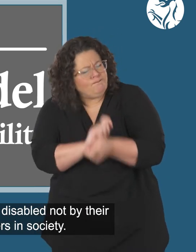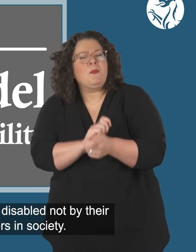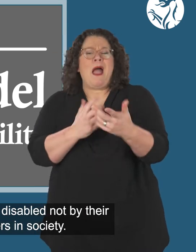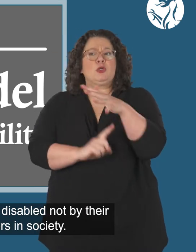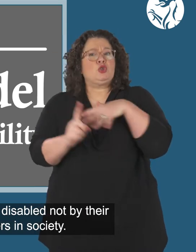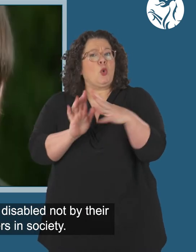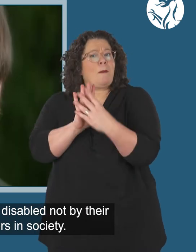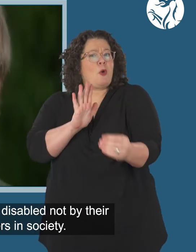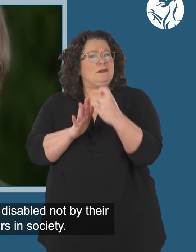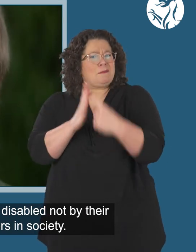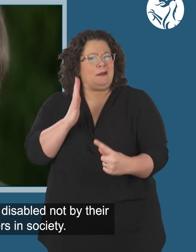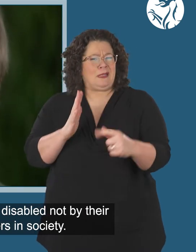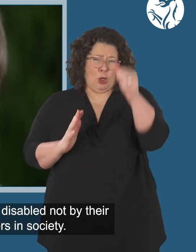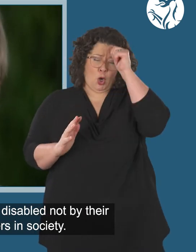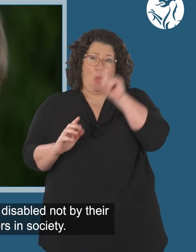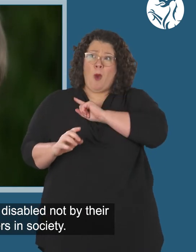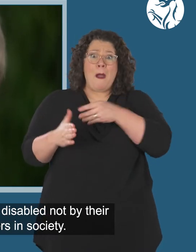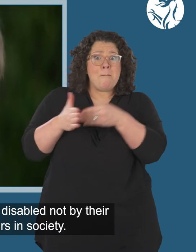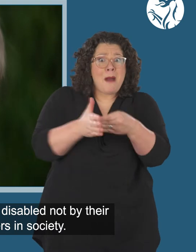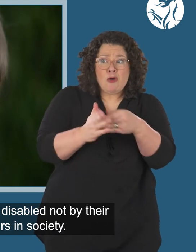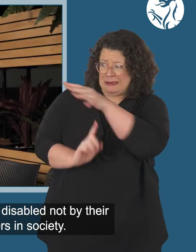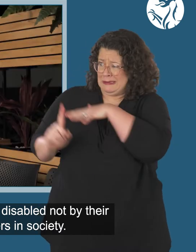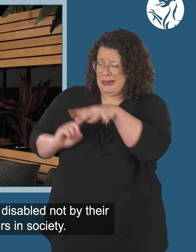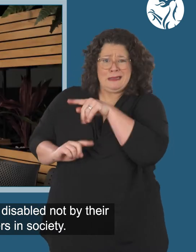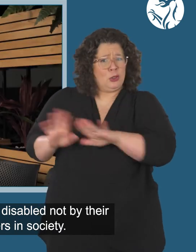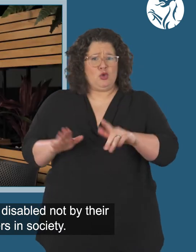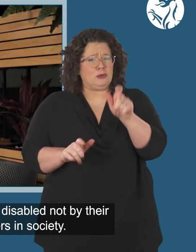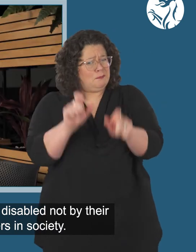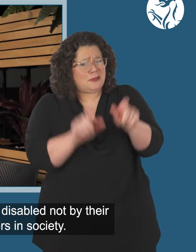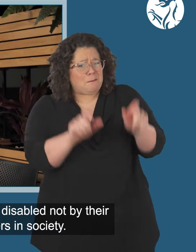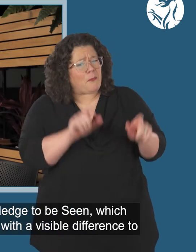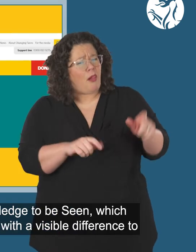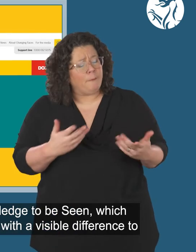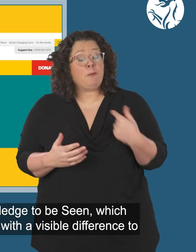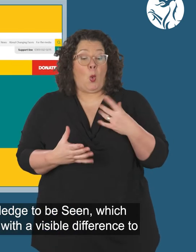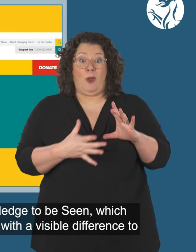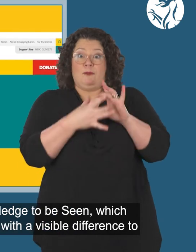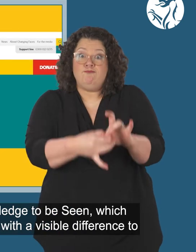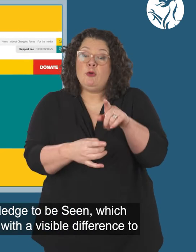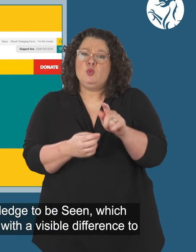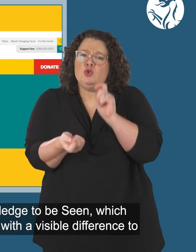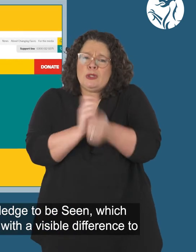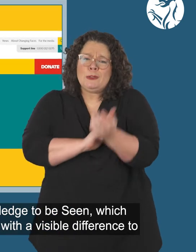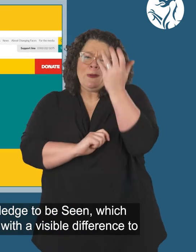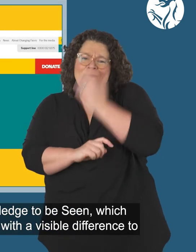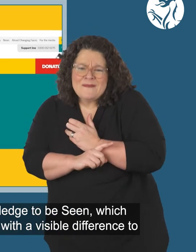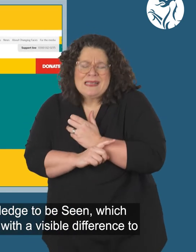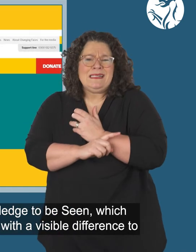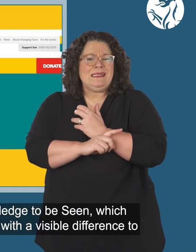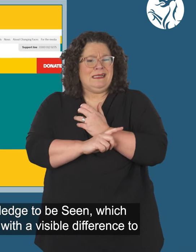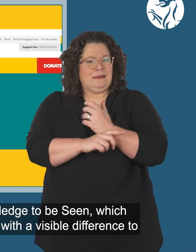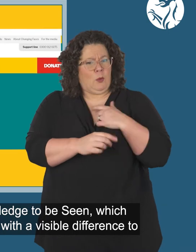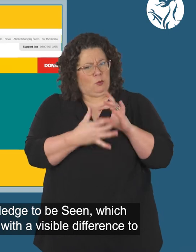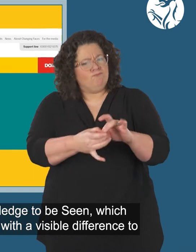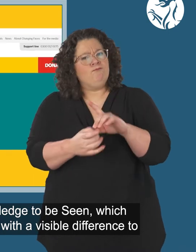recognises that people are disabled not by their impairments, but by barriers in society. We've signed the Changing Faces Pledge to be